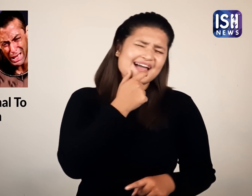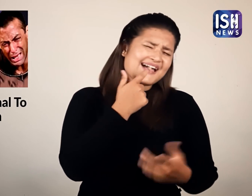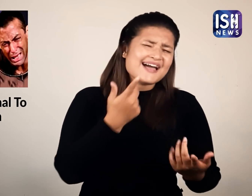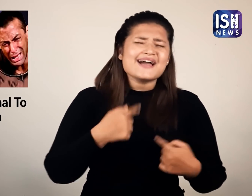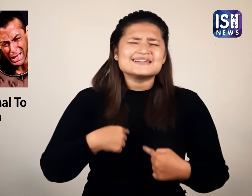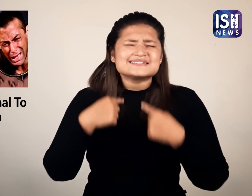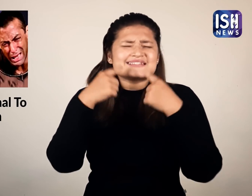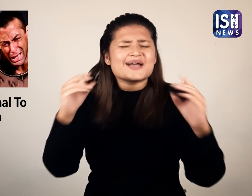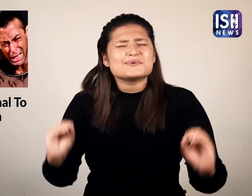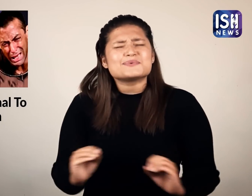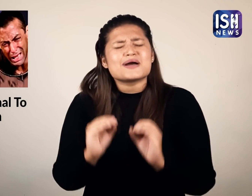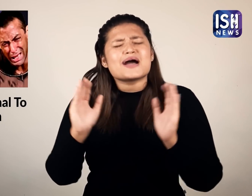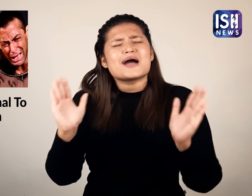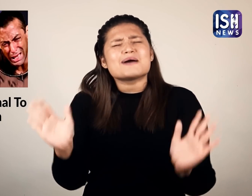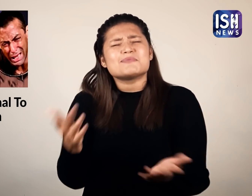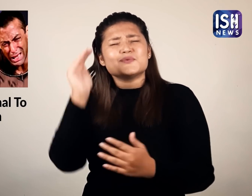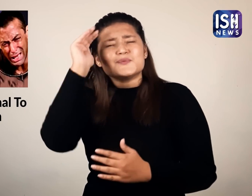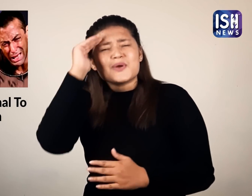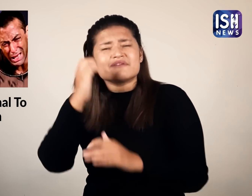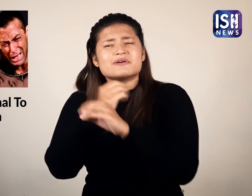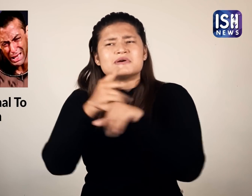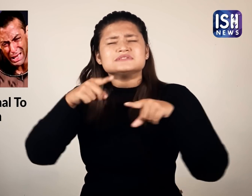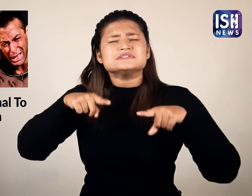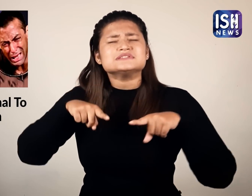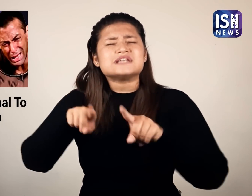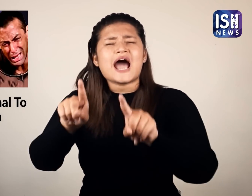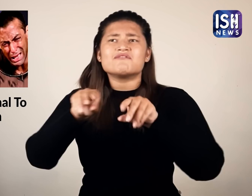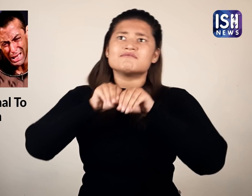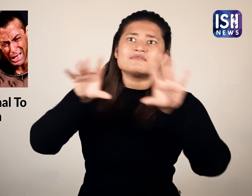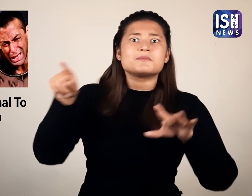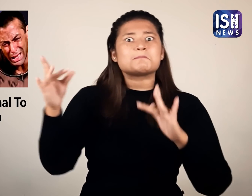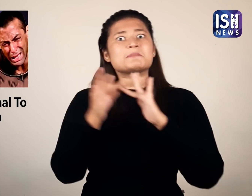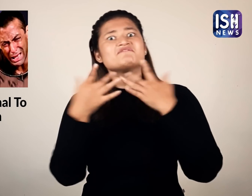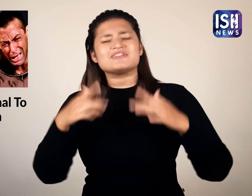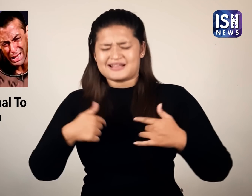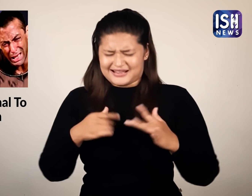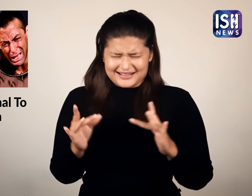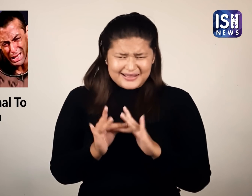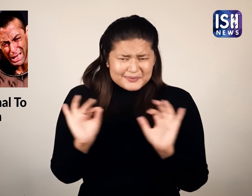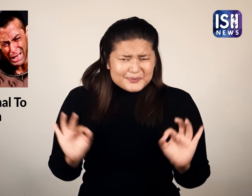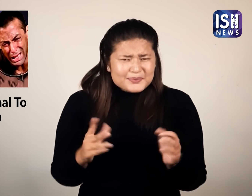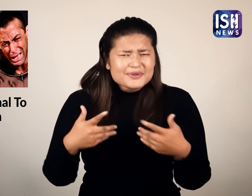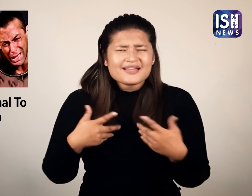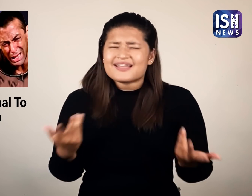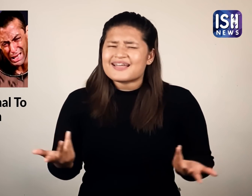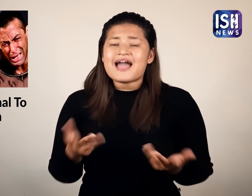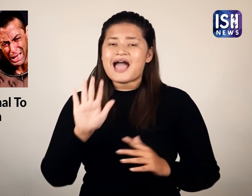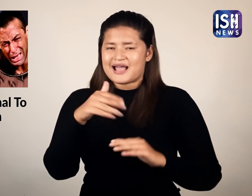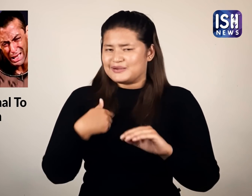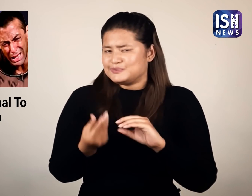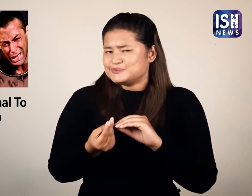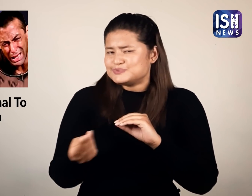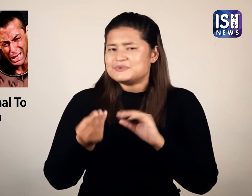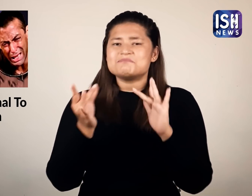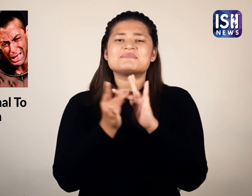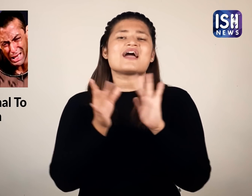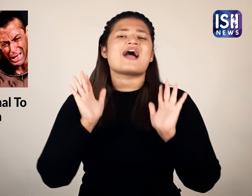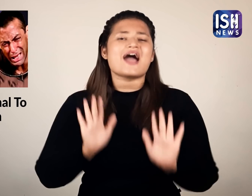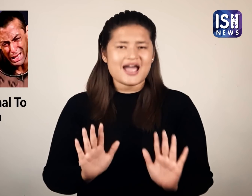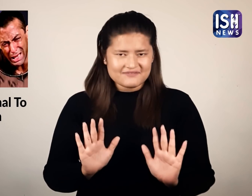उन्होंने मजाक में जवाब दिया कि ये खबर मीडिया द्वारा प्रसारत की गई थी और उनकी सगाई नहीं हुई है हाला कि